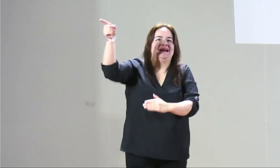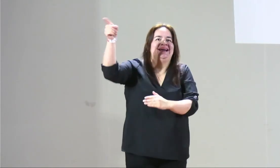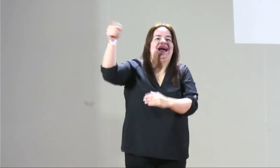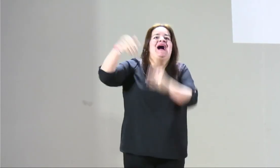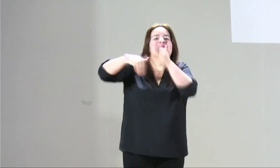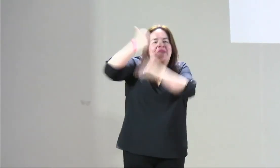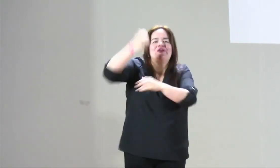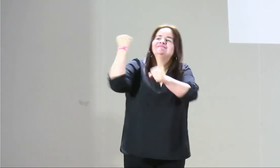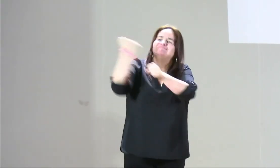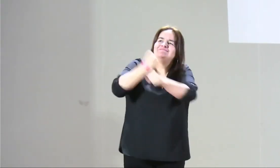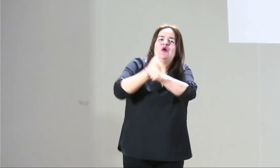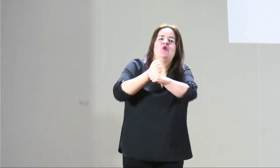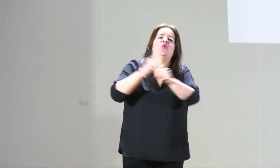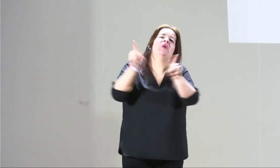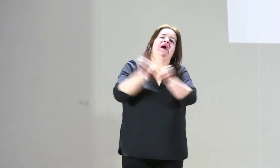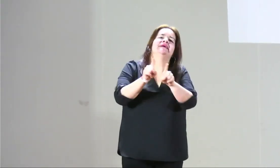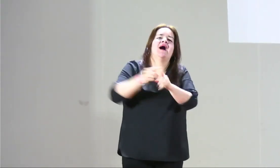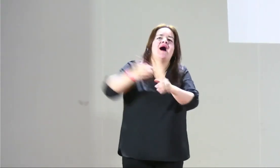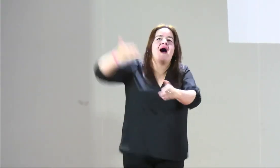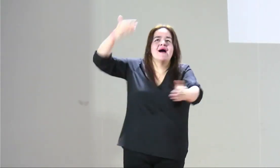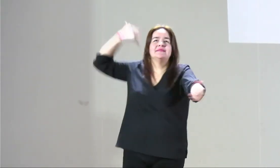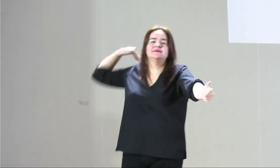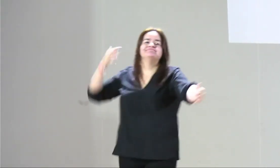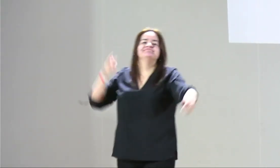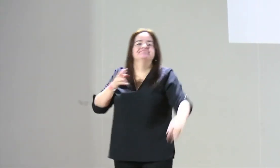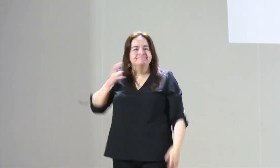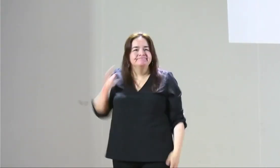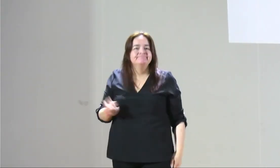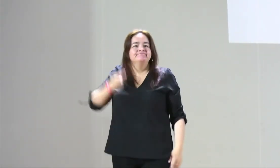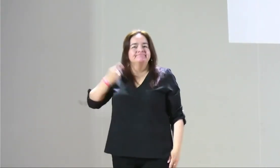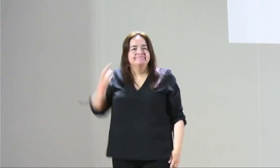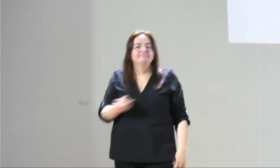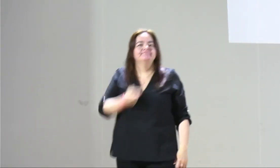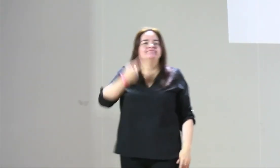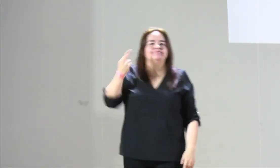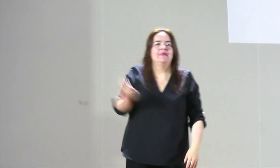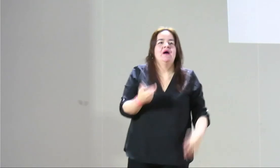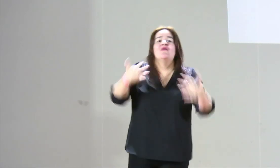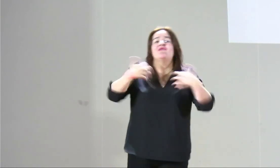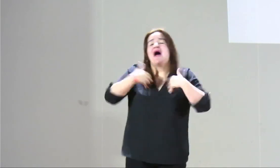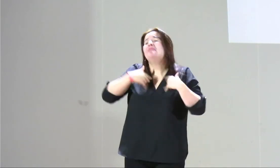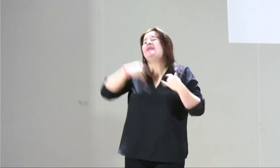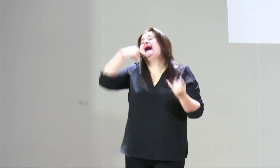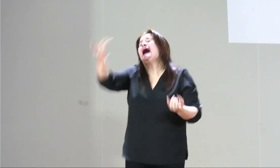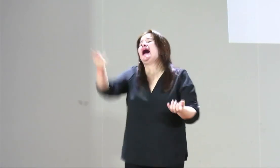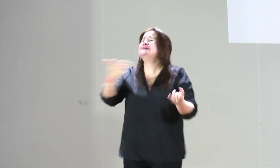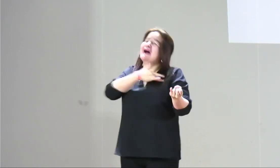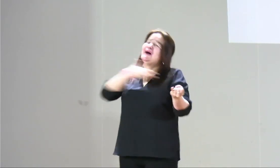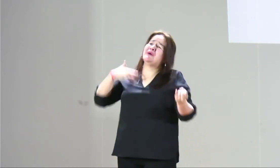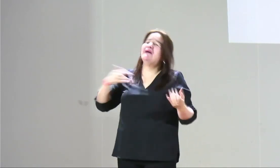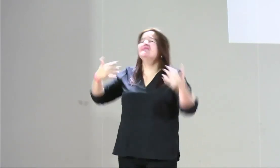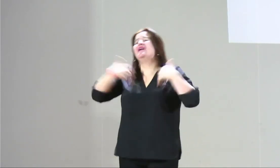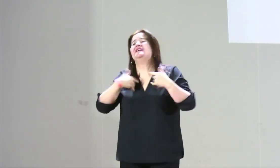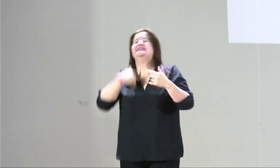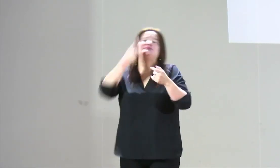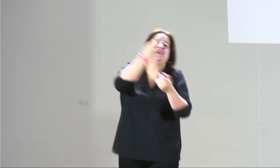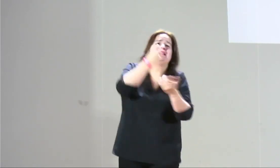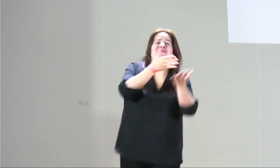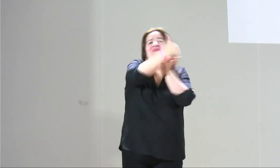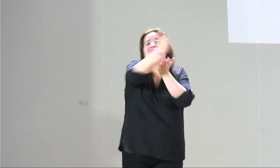la igualdad se está pensando en la creación del ministerio de la igualdad trabajar en pro de estas comunidades porque anteriormente era lo mismo de lo mismo